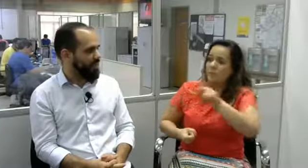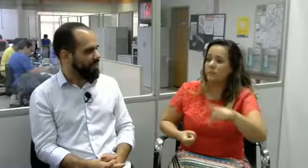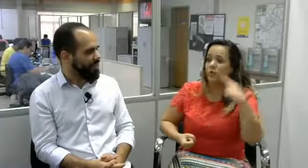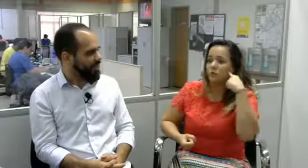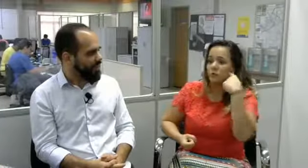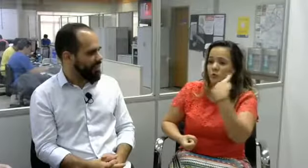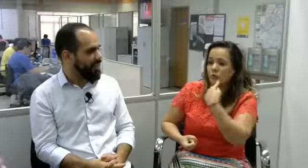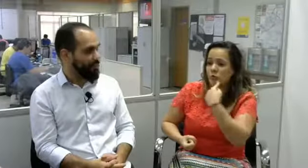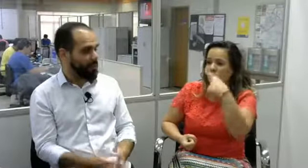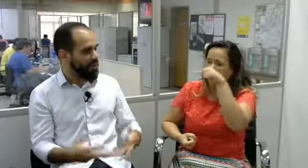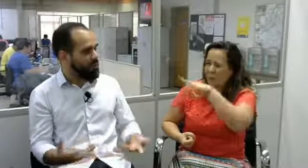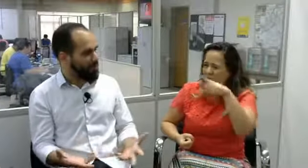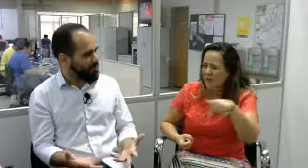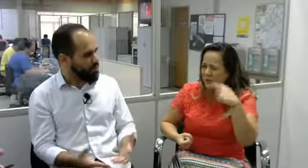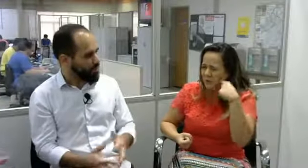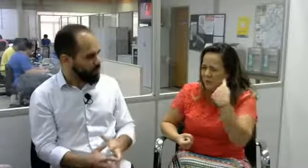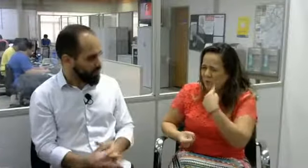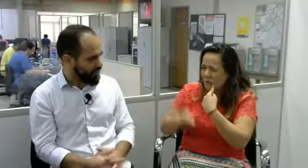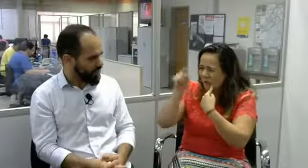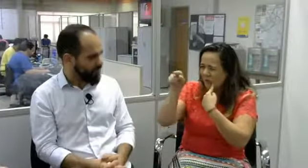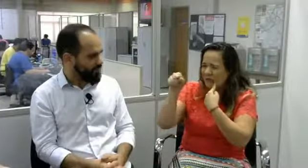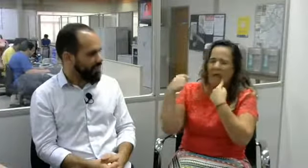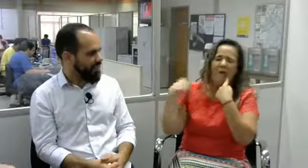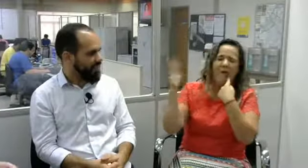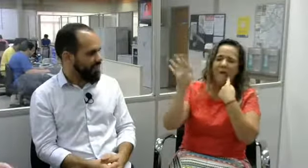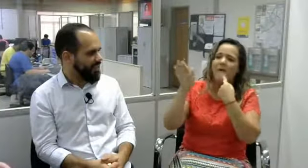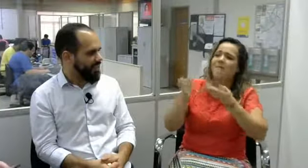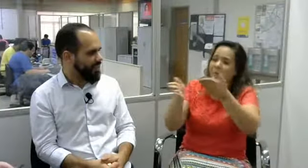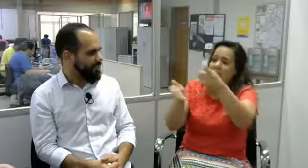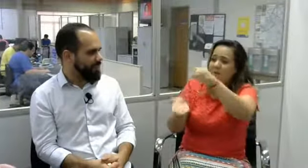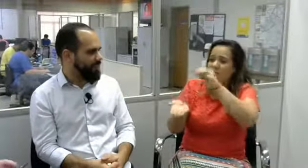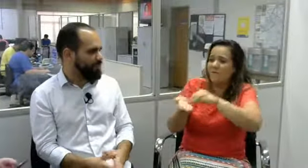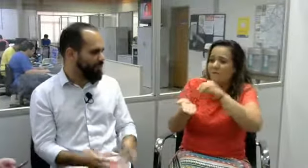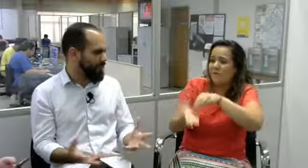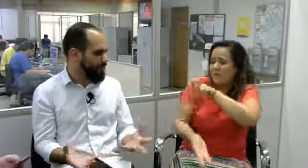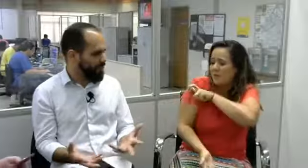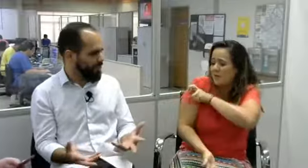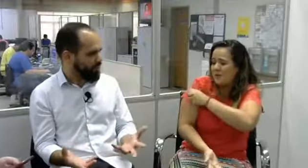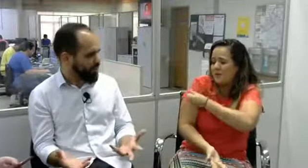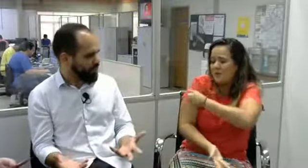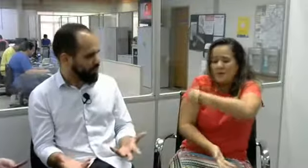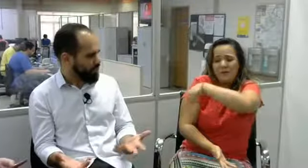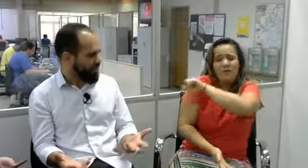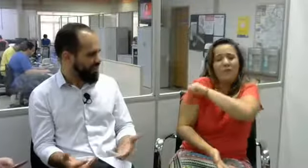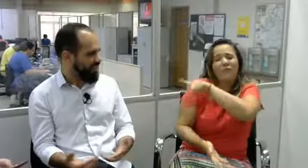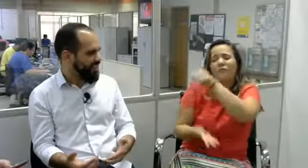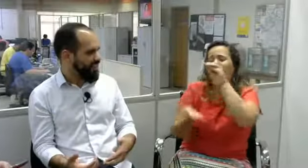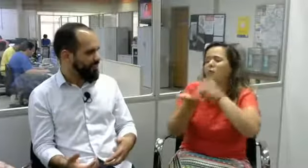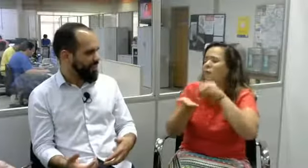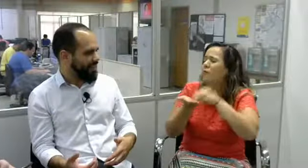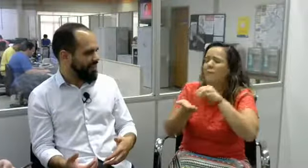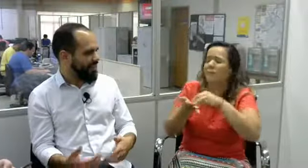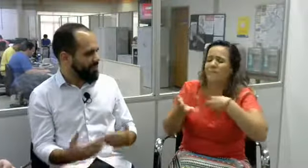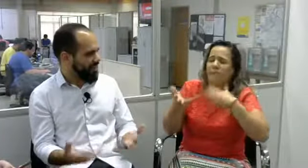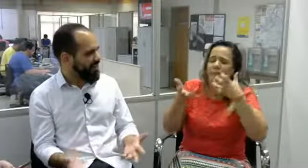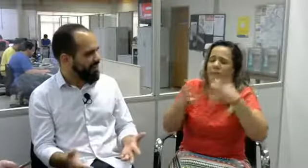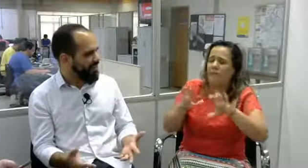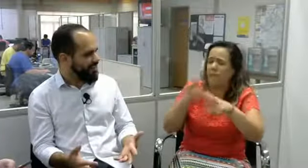Andeara, a procurar uma professora surda. E eu pensei, puxa, mas uma professora surda, para terminar esse